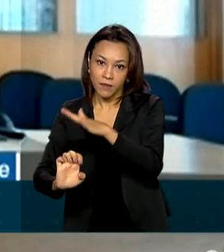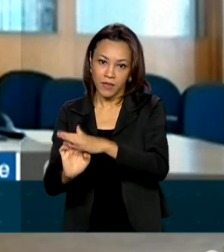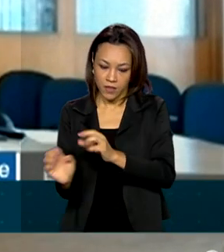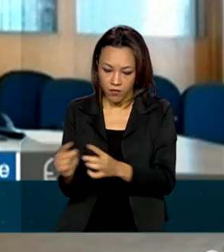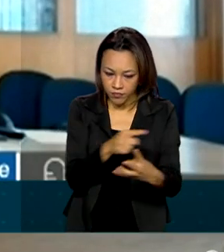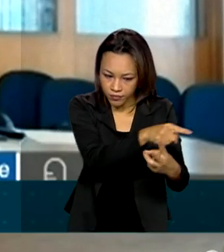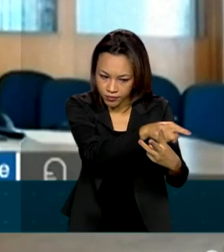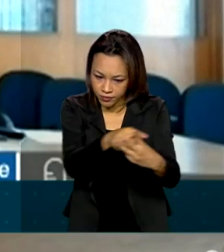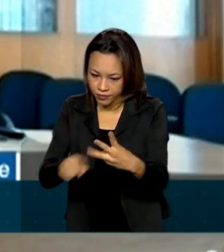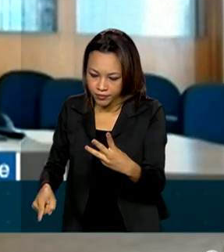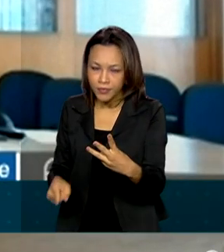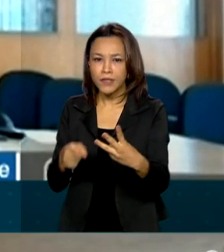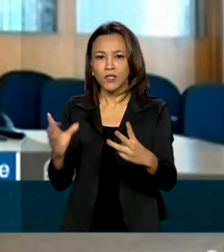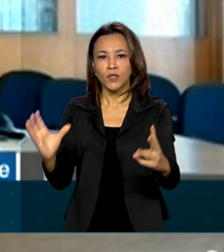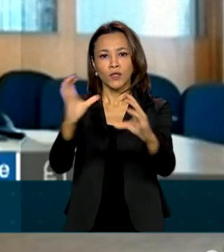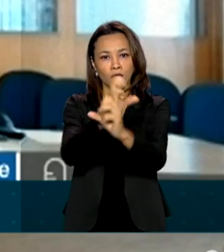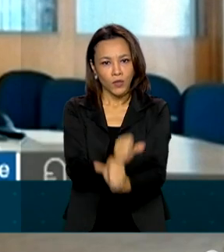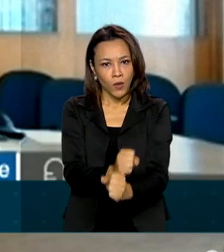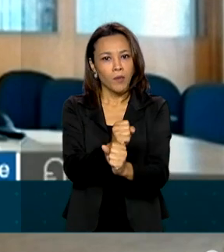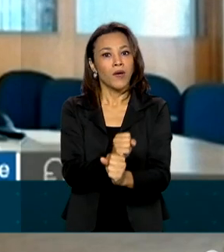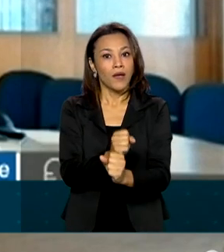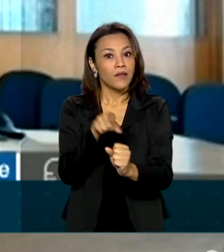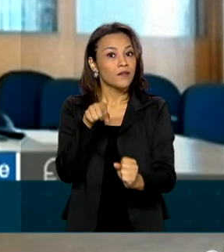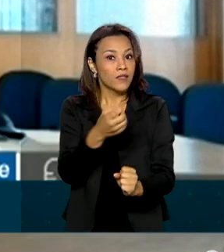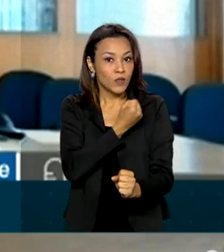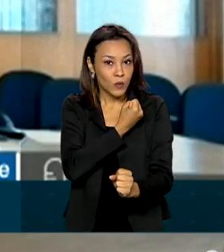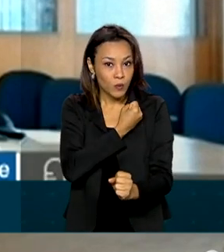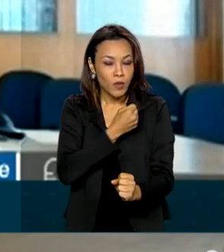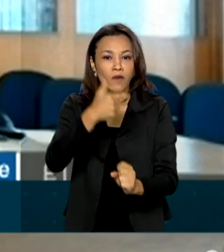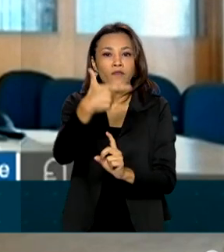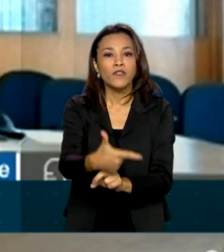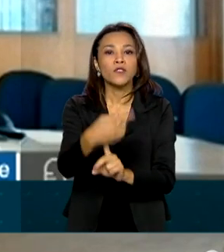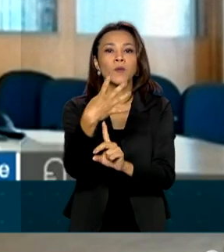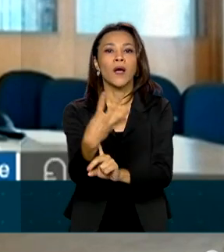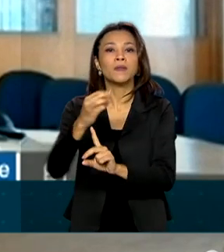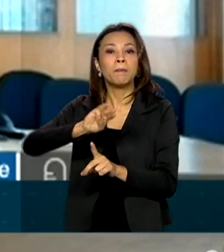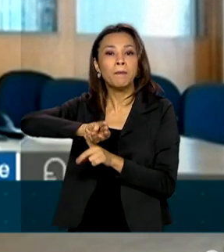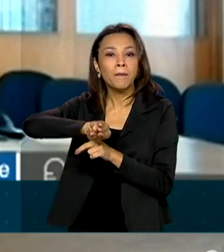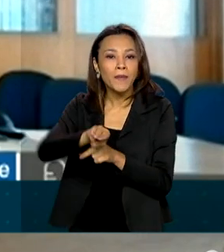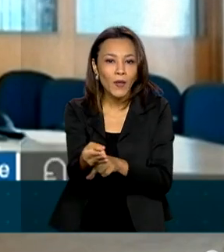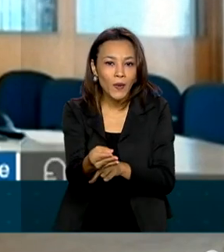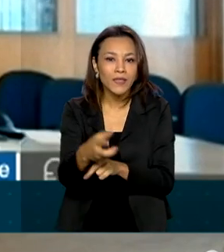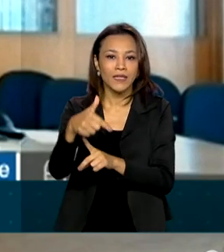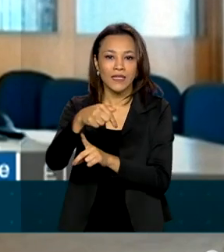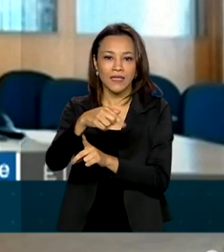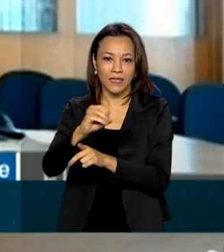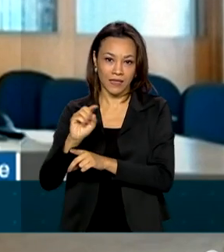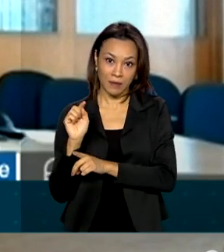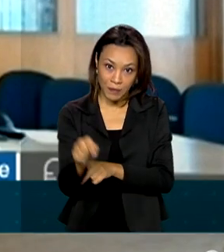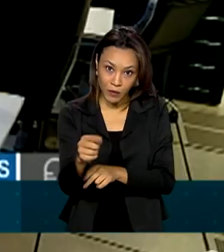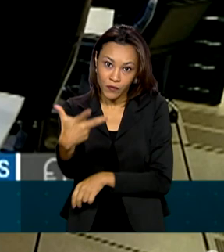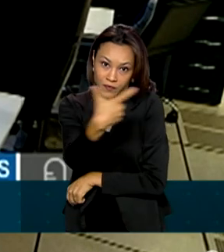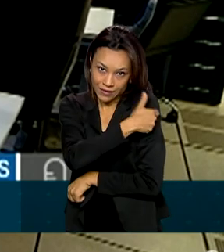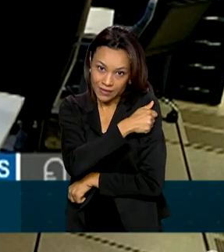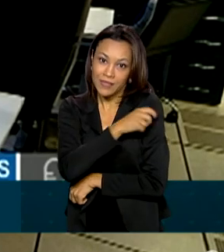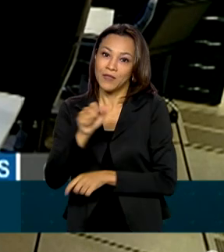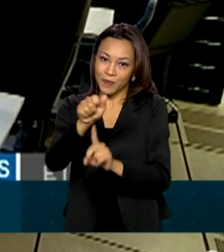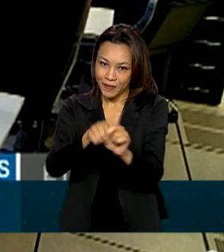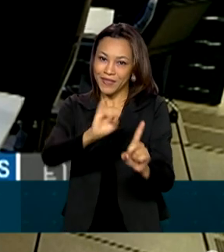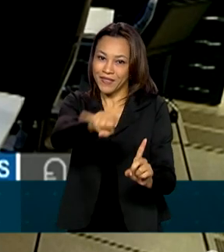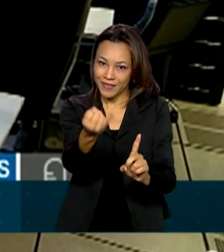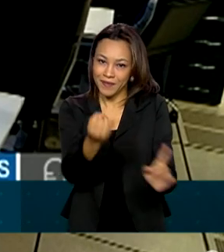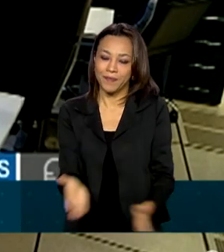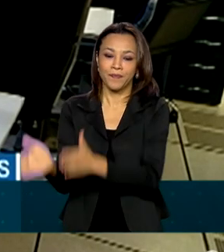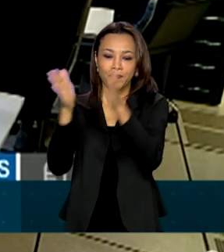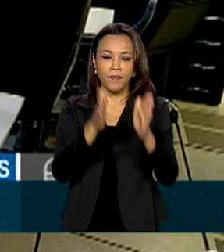Se nós somarmos esses três números, nós vamos ter 24 milhões e 700 mil doses em janeiro. O ministro